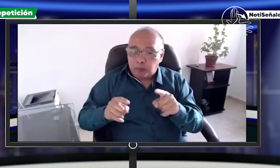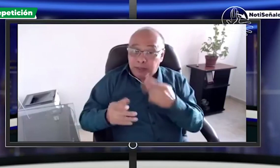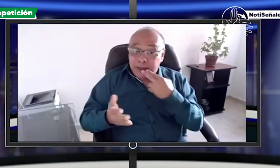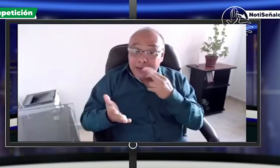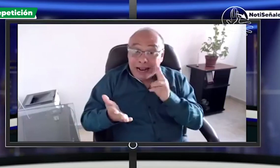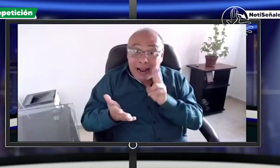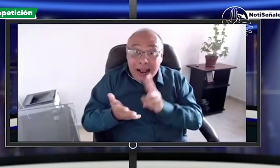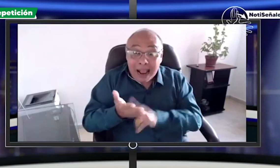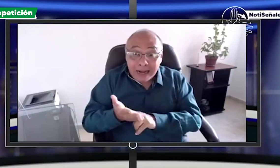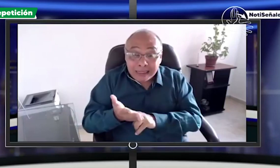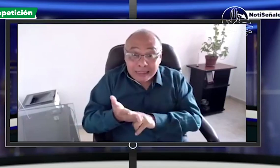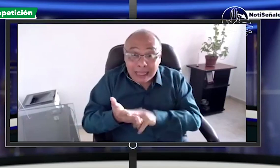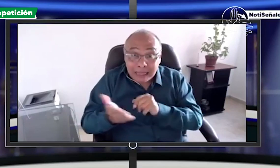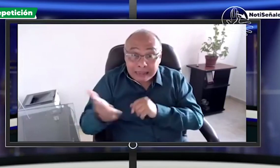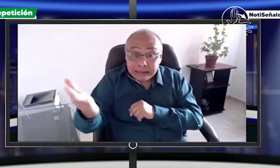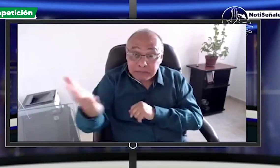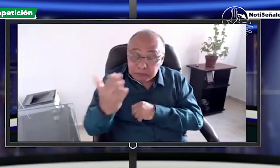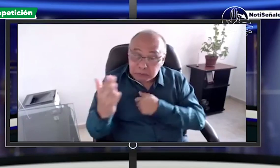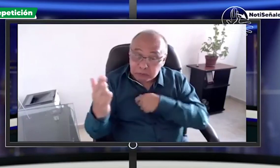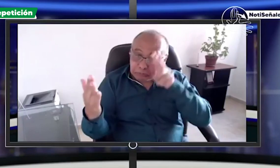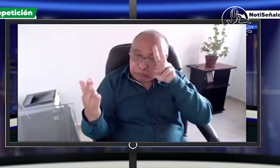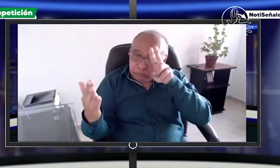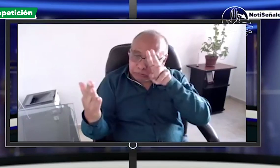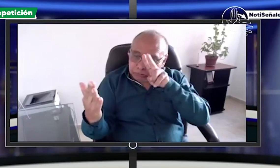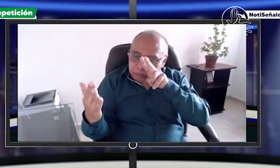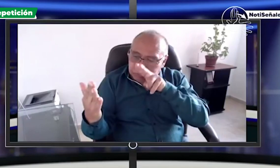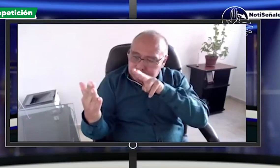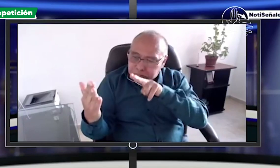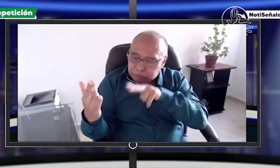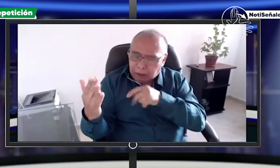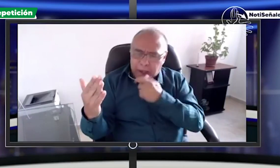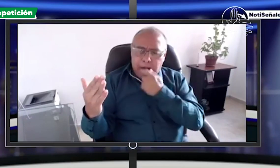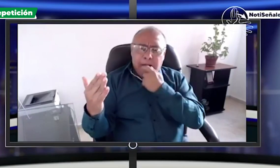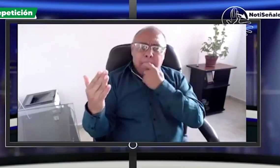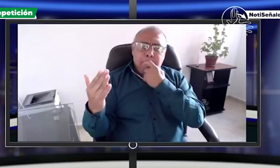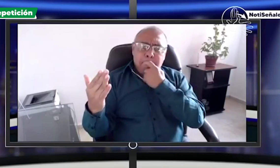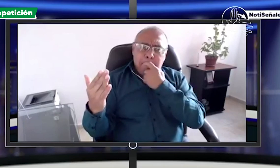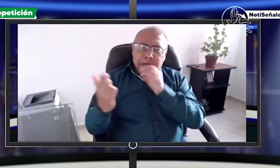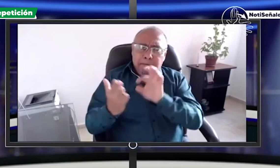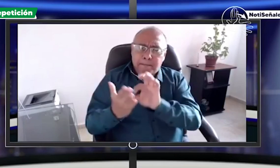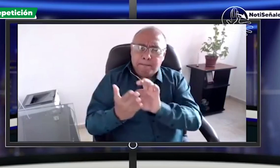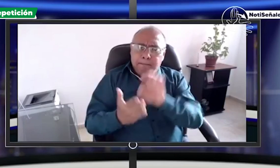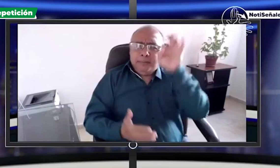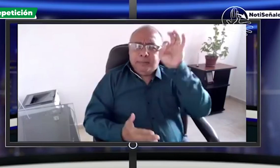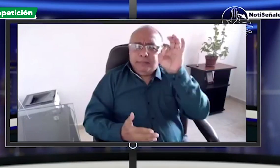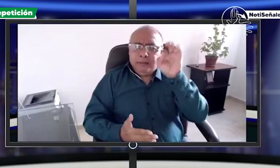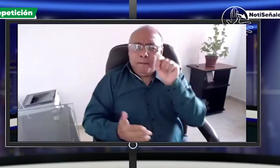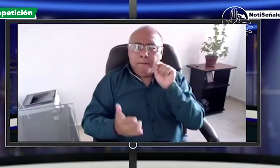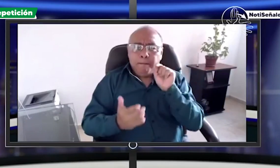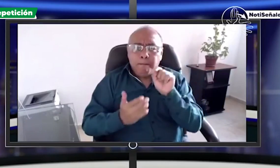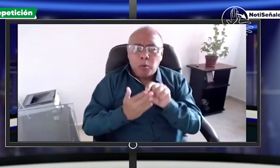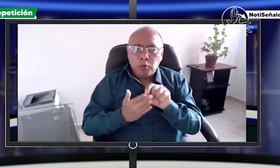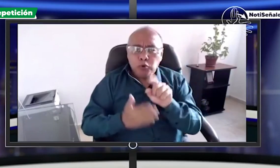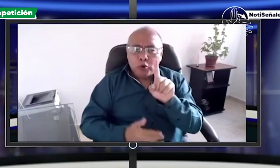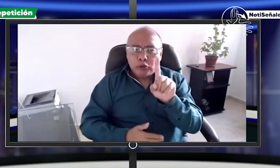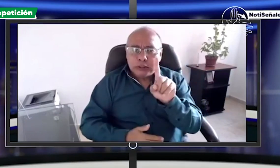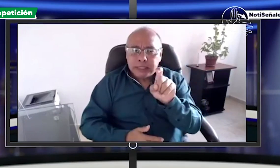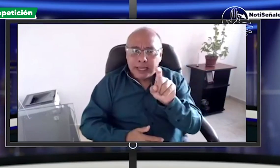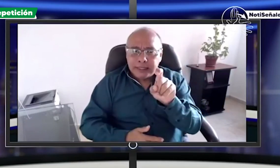denuncia aclarar este proceso sin embargo en la carta que la gobernación envía a la asociación hay